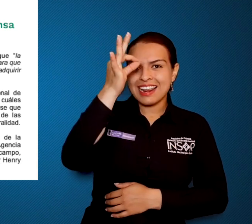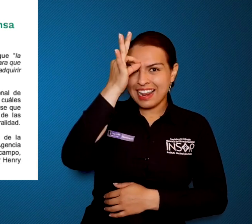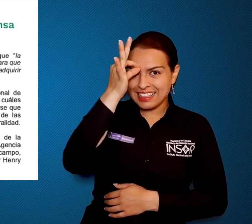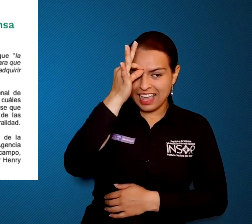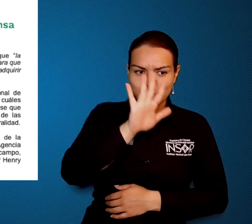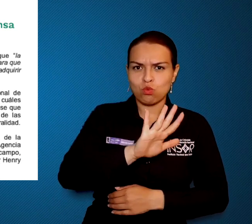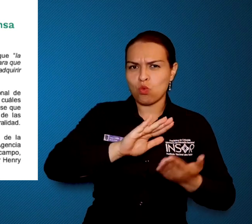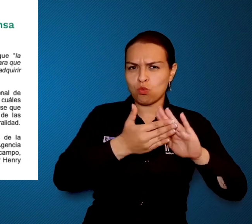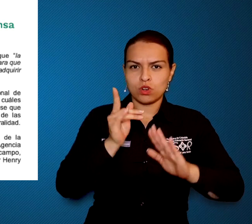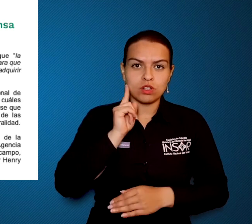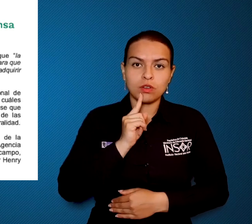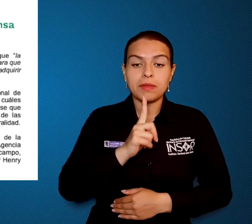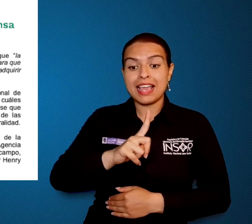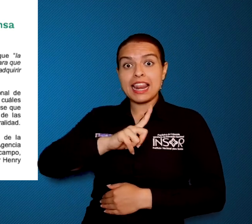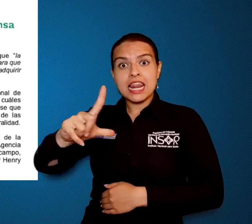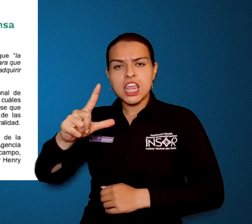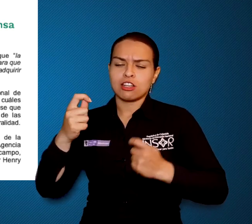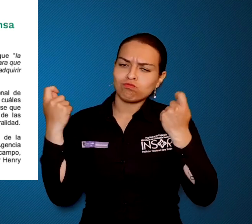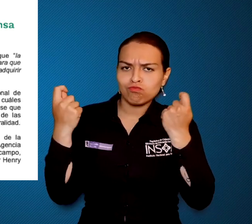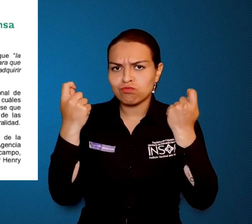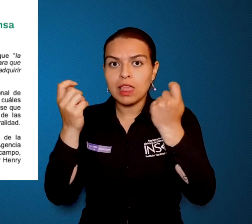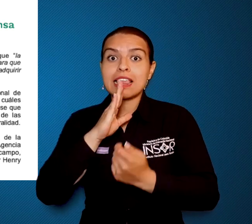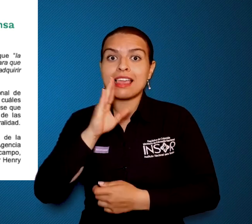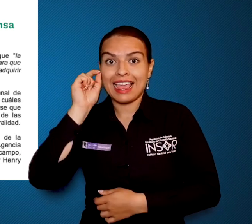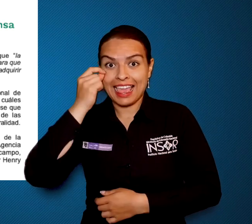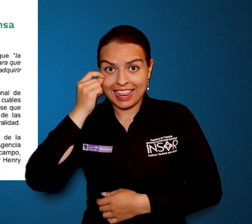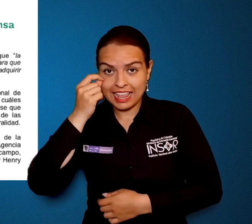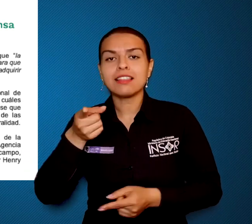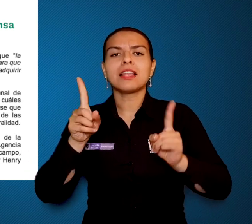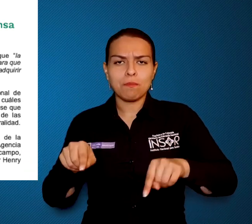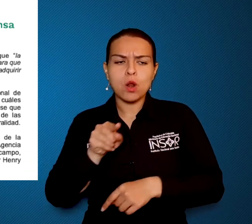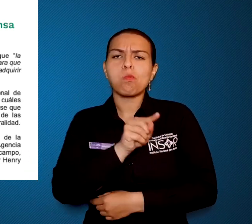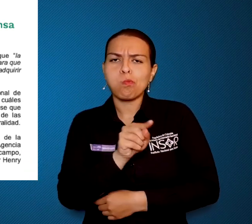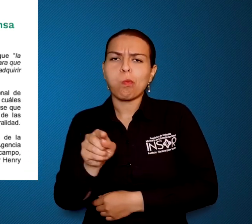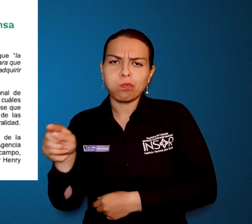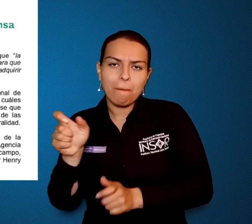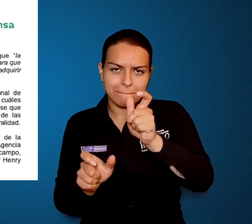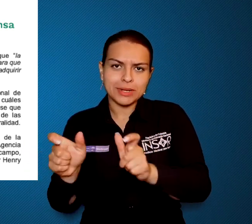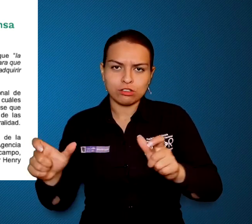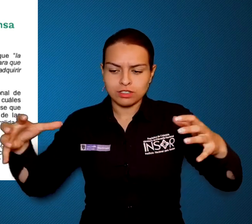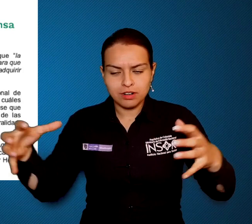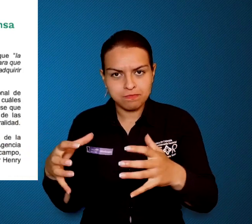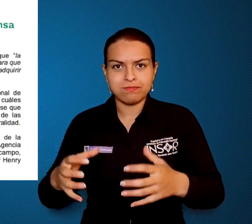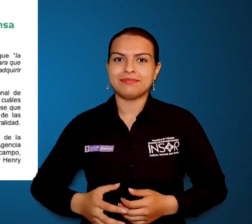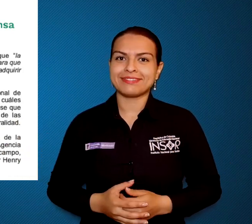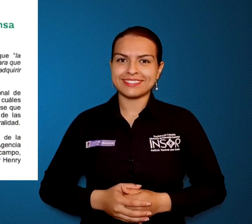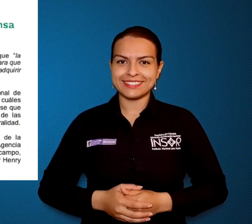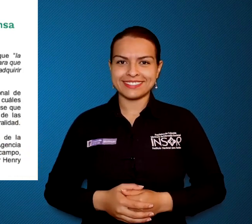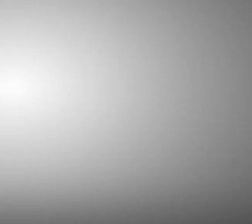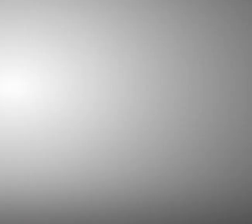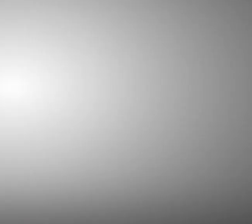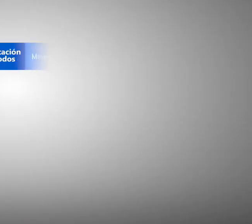Erika Melgarejo, Natalia Ardila de la Comunidad Sorda y el líder promotor Henry Mejía, entre otros participantes.